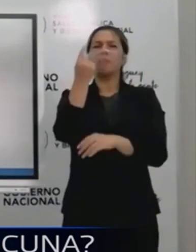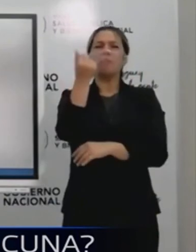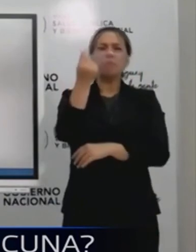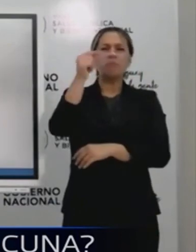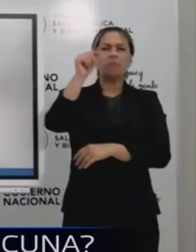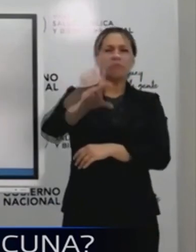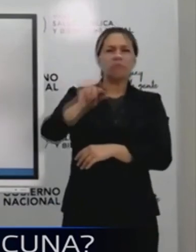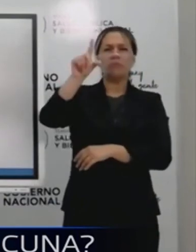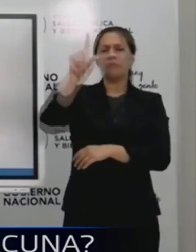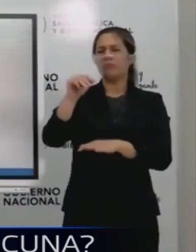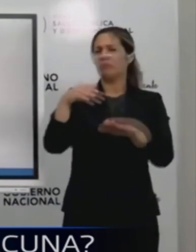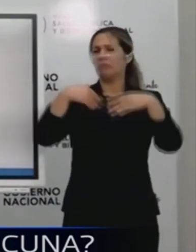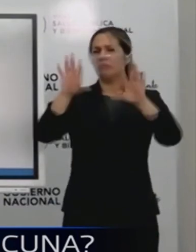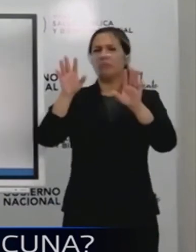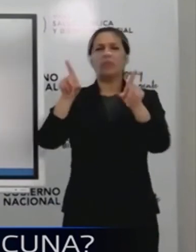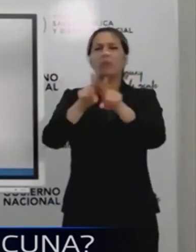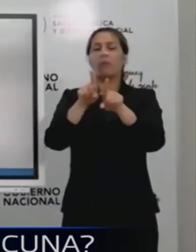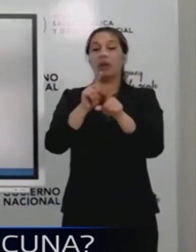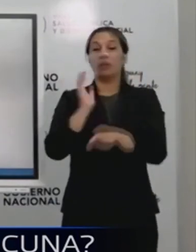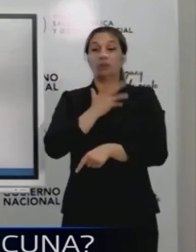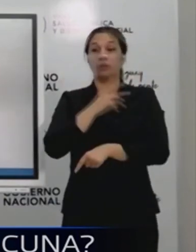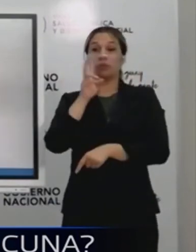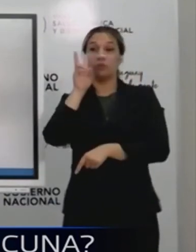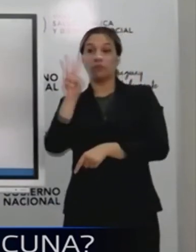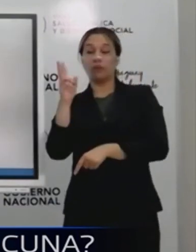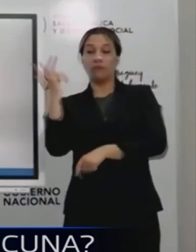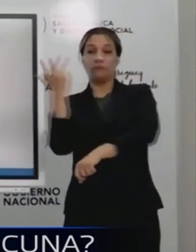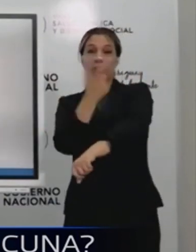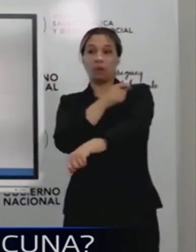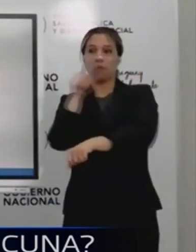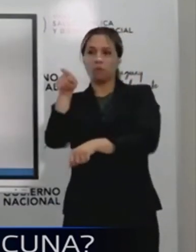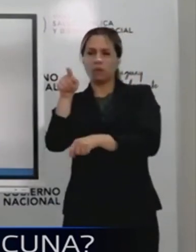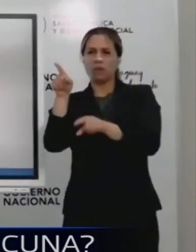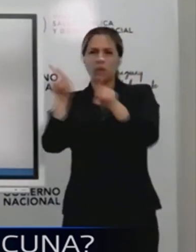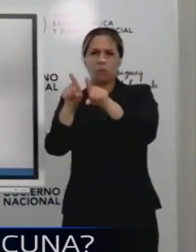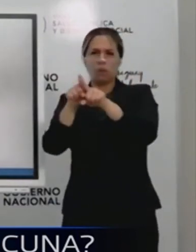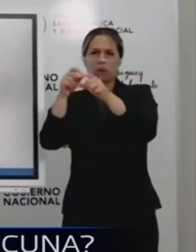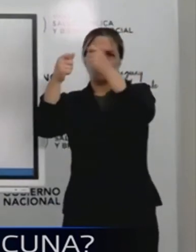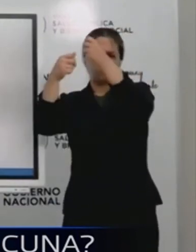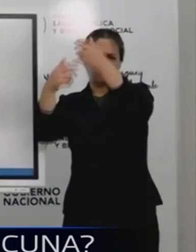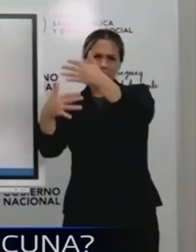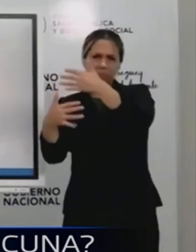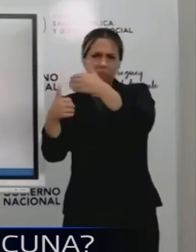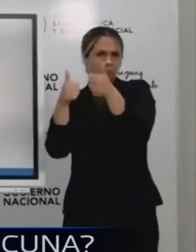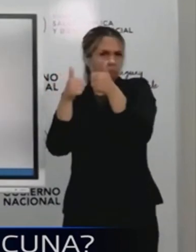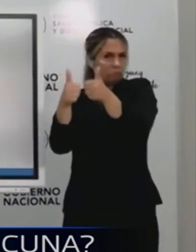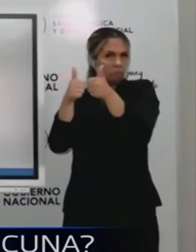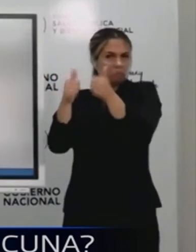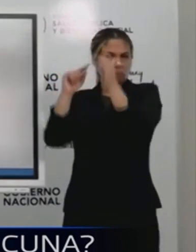sería simplemente para desempasar. Si estamos viendo que una vacuna tiene el mismo rango de efectividad,